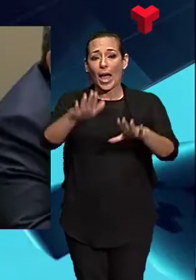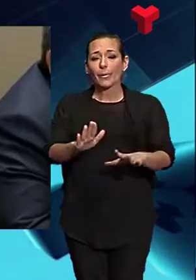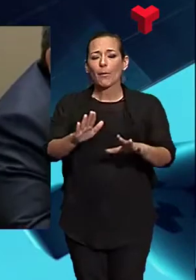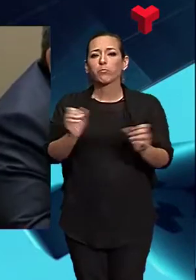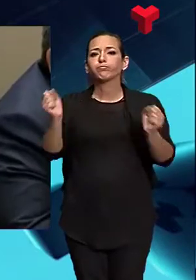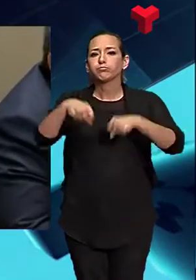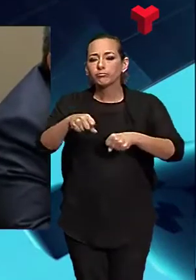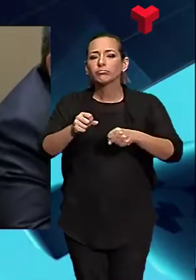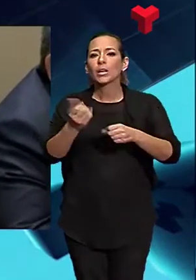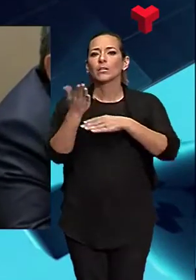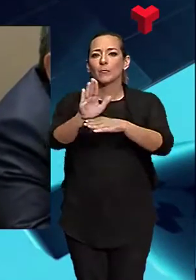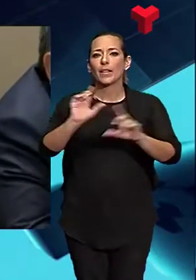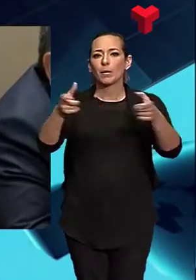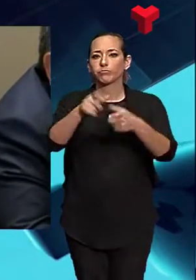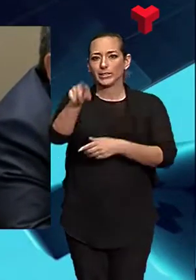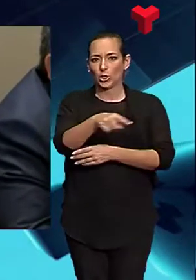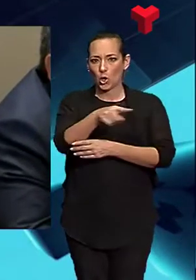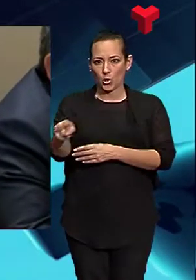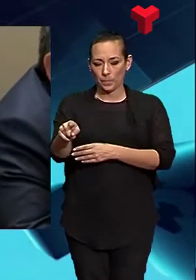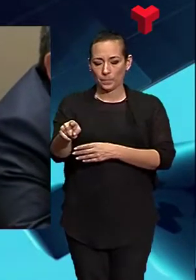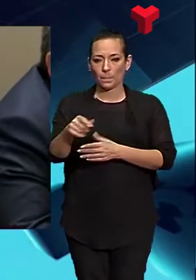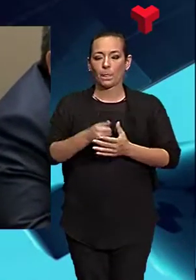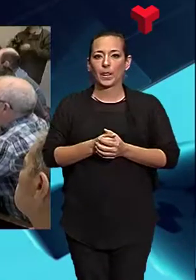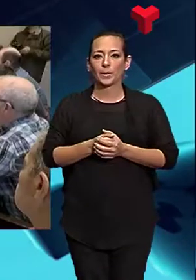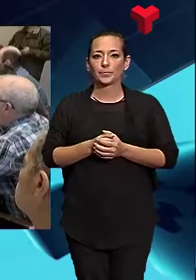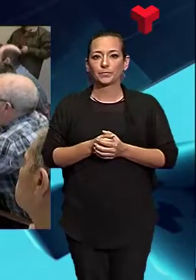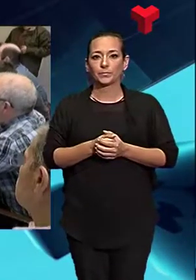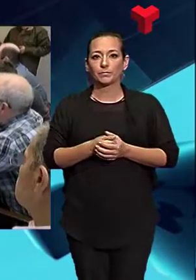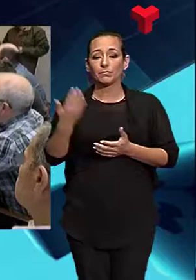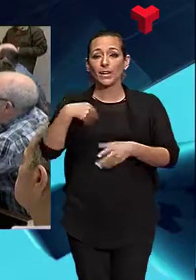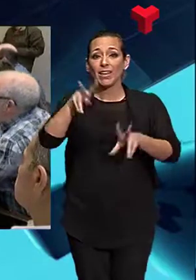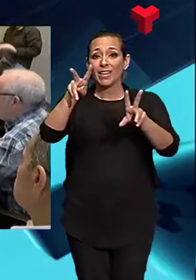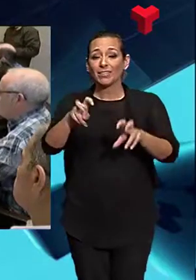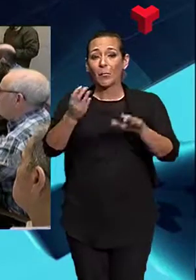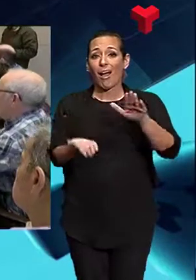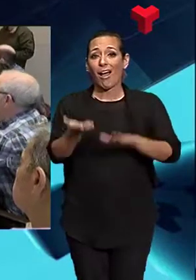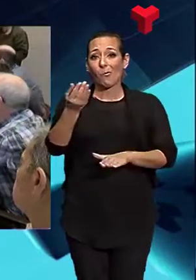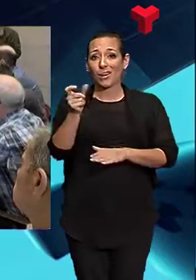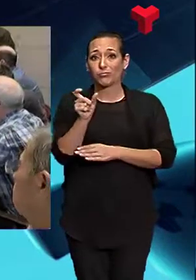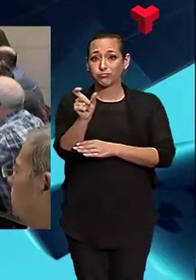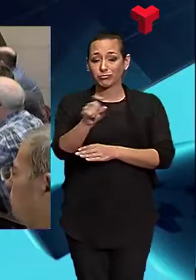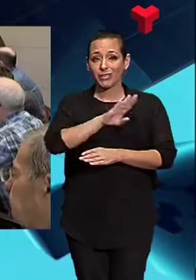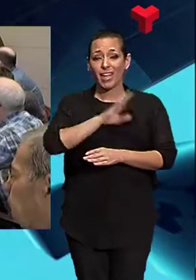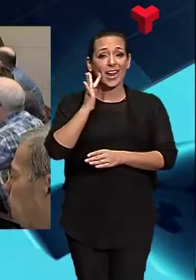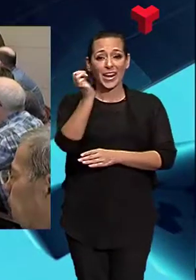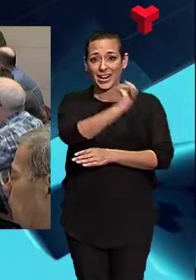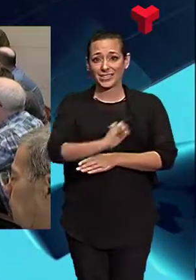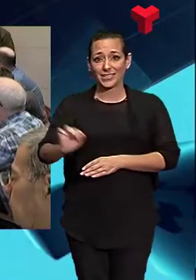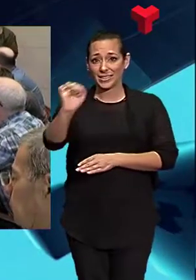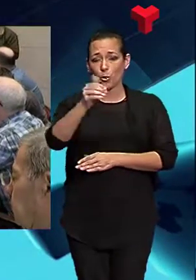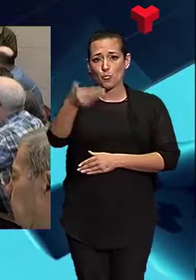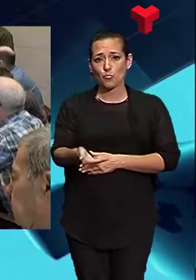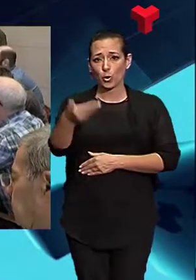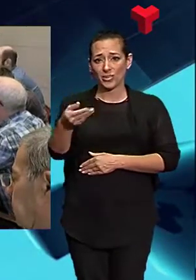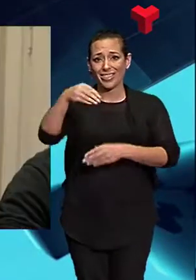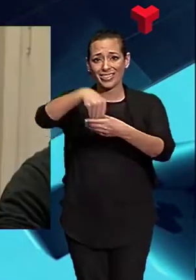PP i CUP han votat en contra mentre que la resta s'ha abstingut. L'augment de la taxa de residus ha estat un dels punts clau de la negociació sobre les